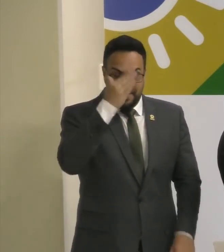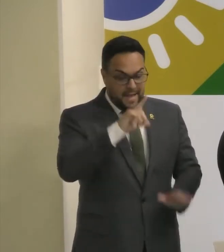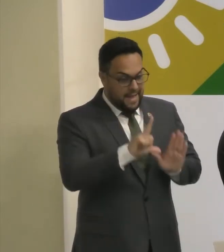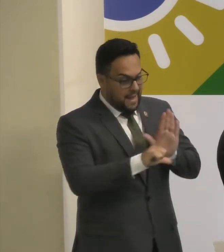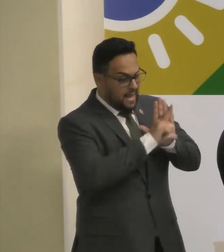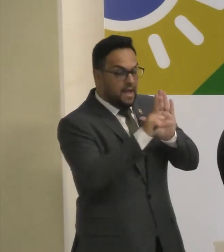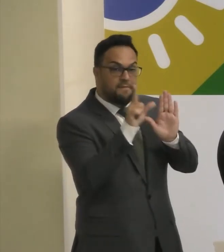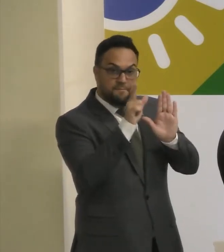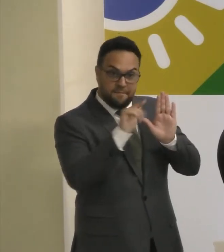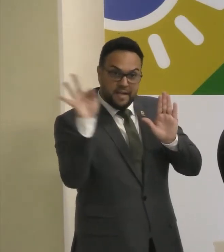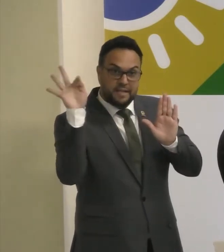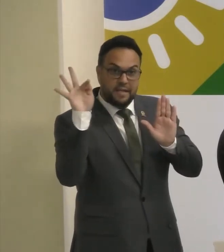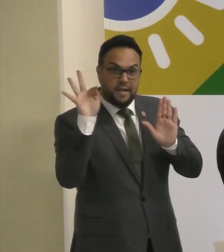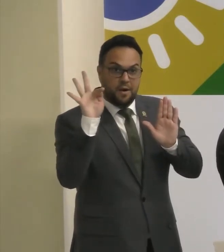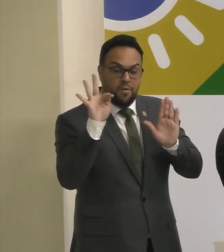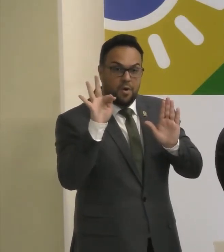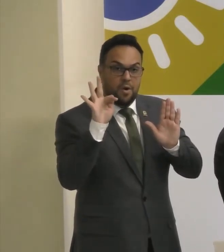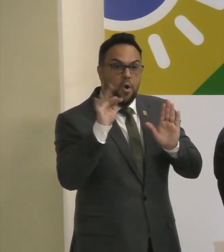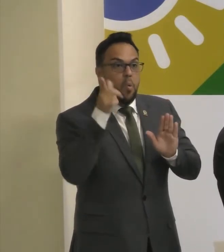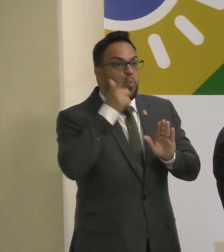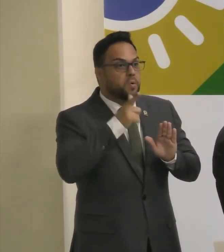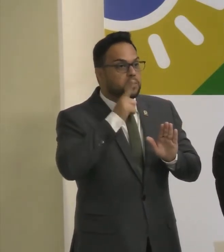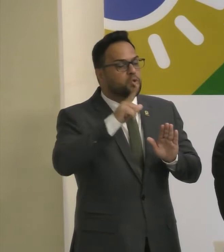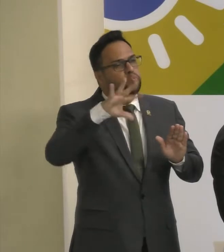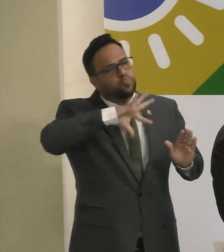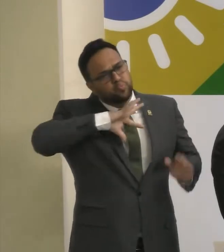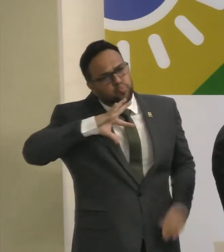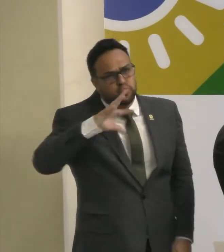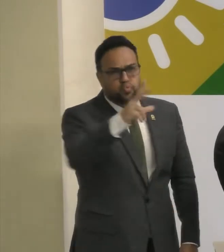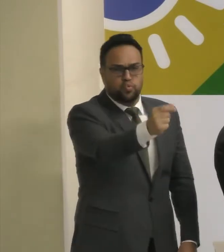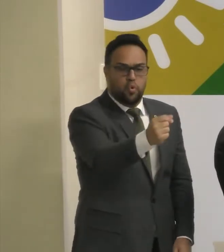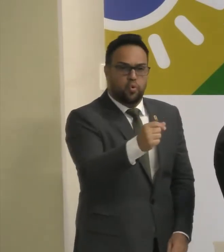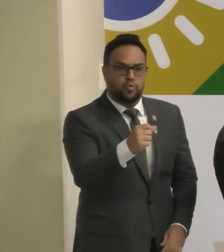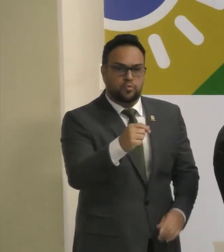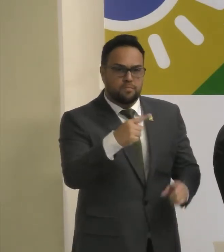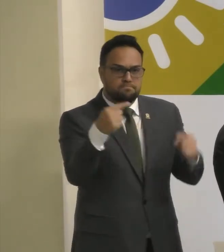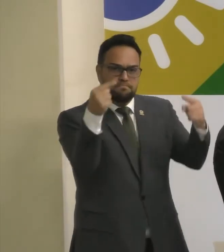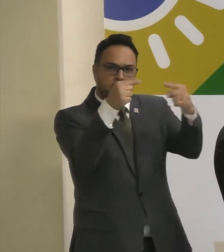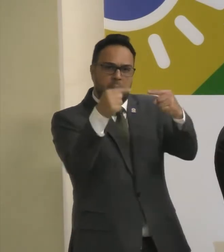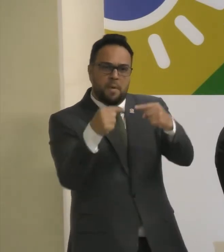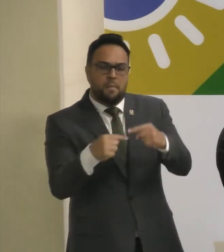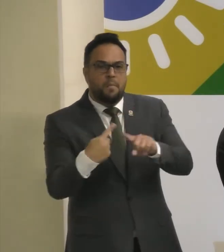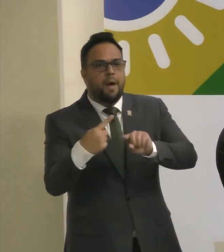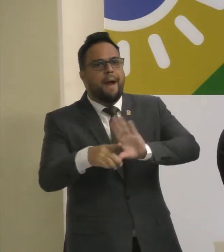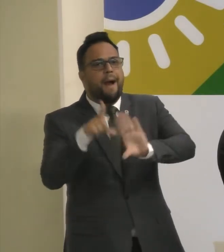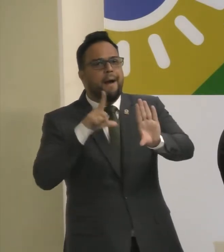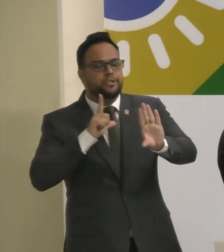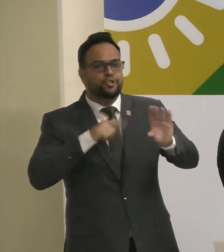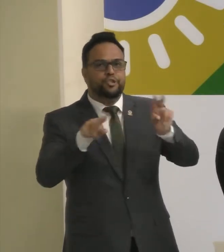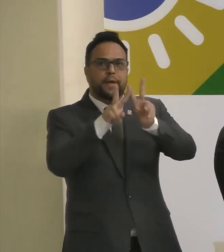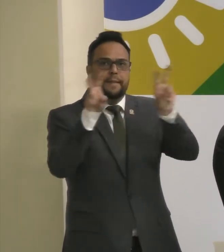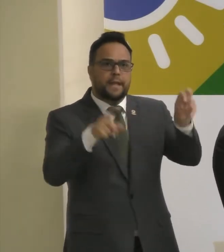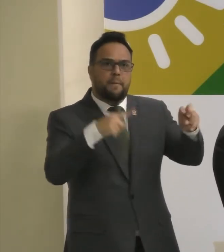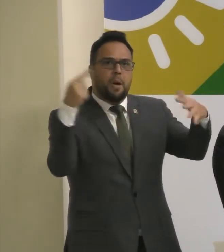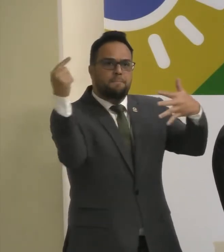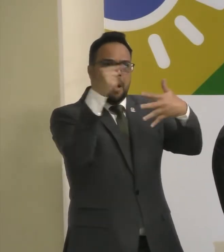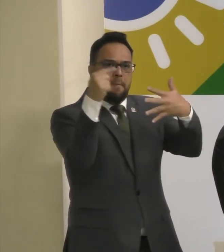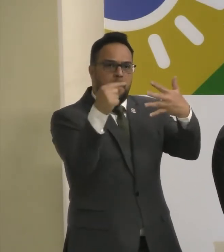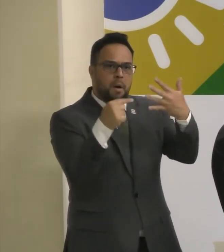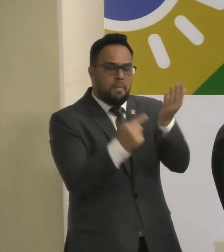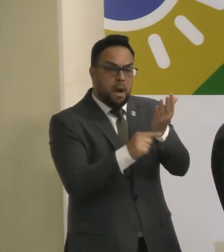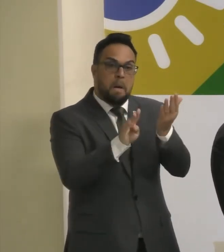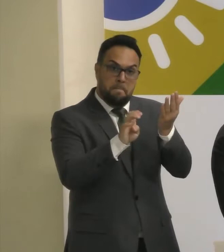federal que pudesse fazer esse benefício chegar para todos, porque eram muitos temas pontuais. O ministro Bento, muitas vezes, ajudou com a sua